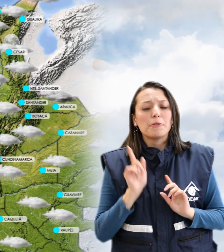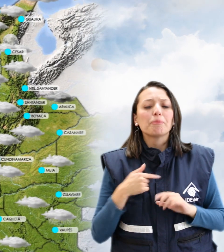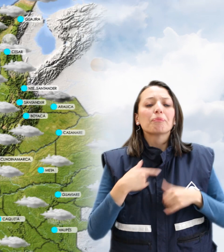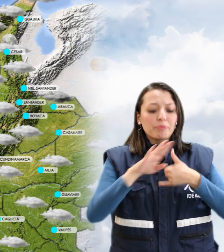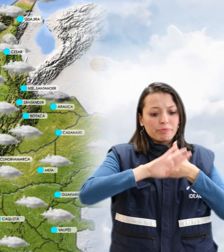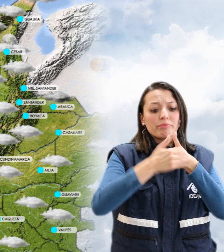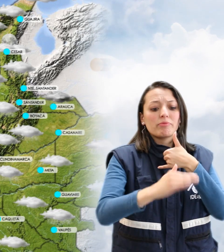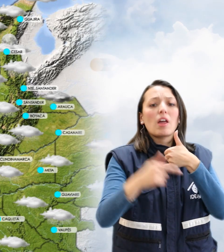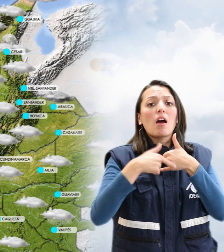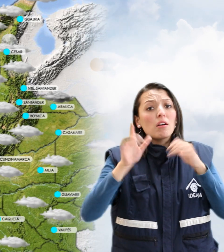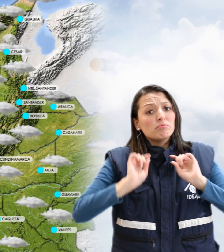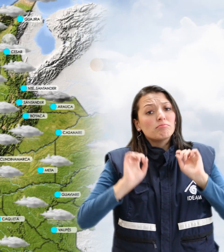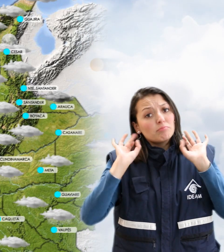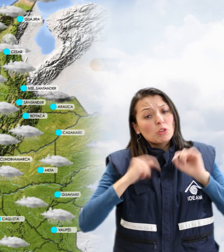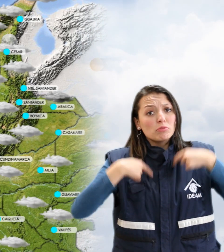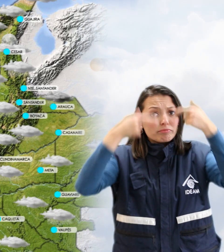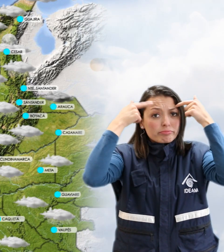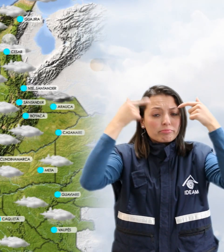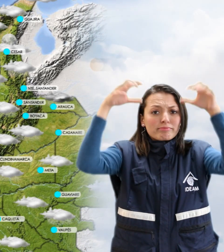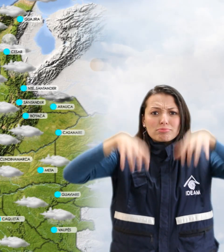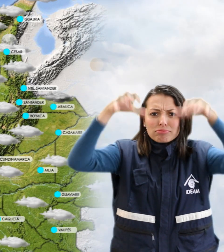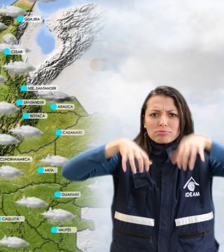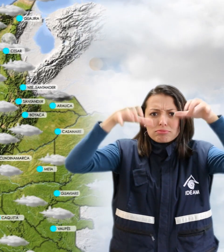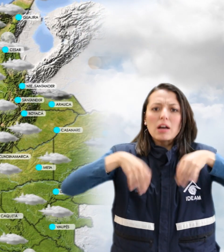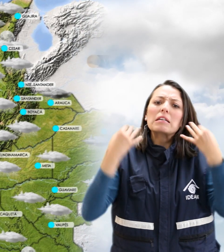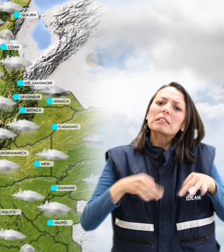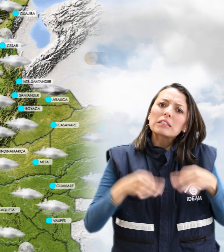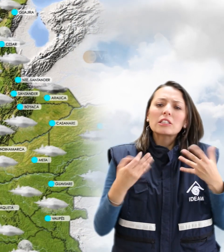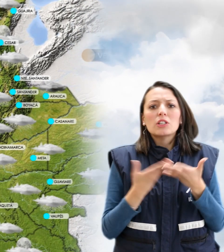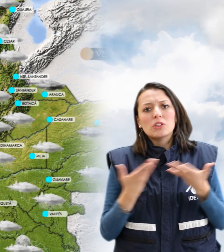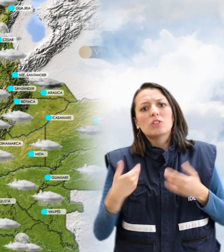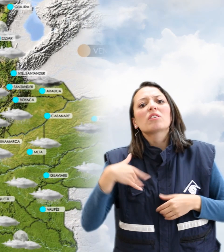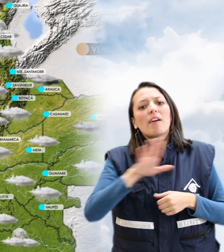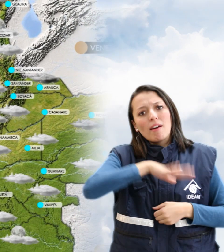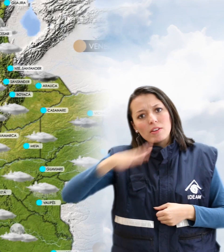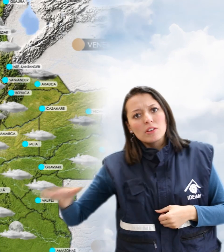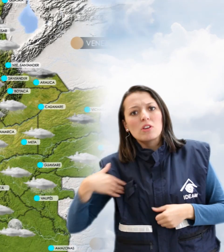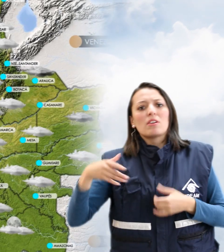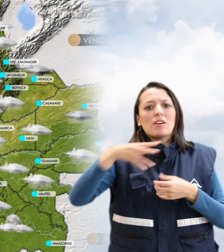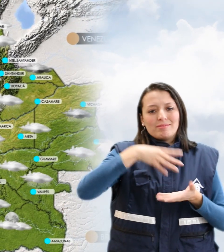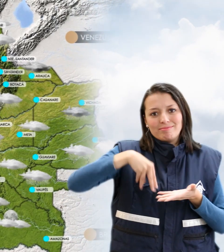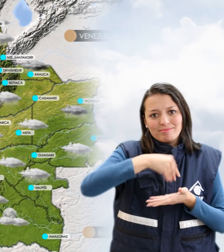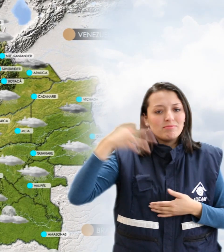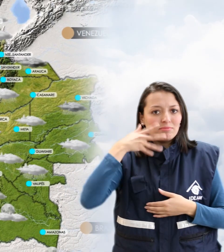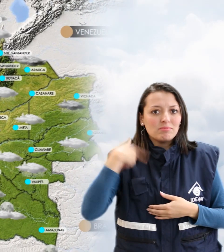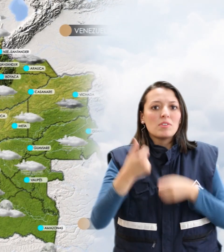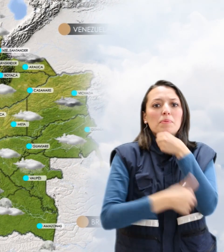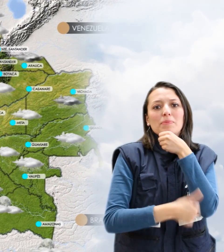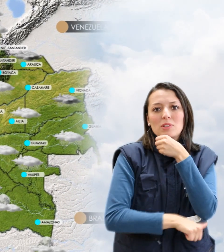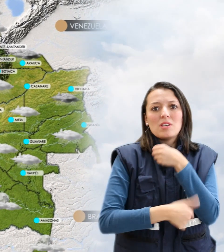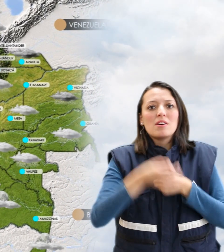la región Andina son posibles algunas precipitaciones ligeras en algunos sectores de Antioquia, Los Santanderes, Boyacá,